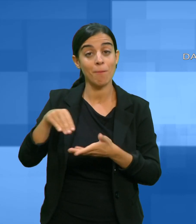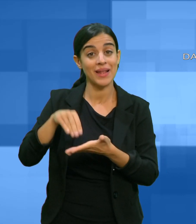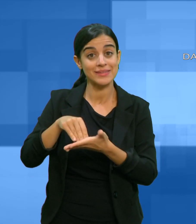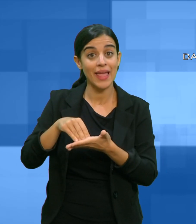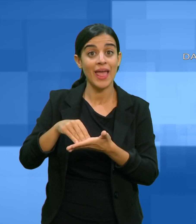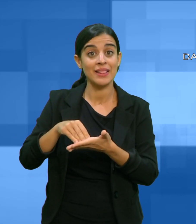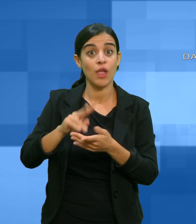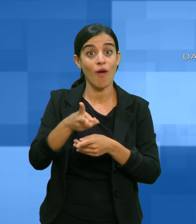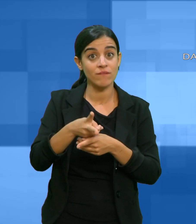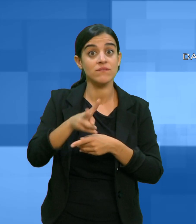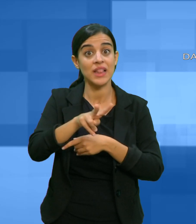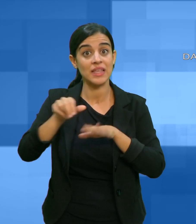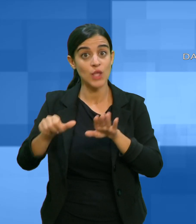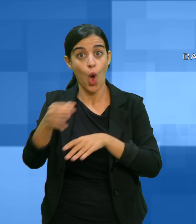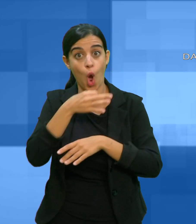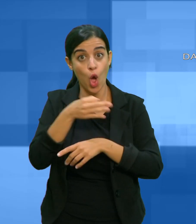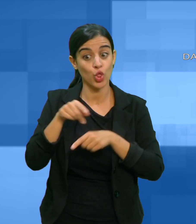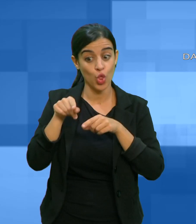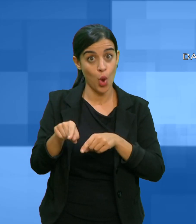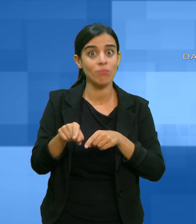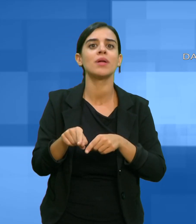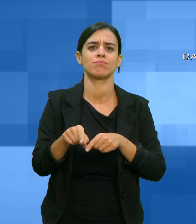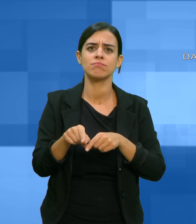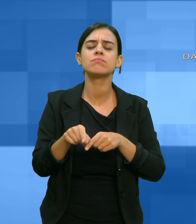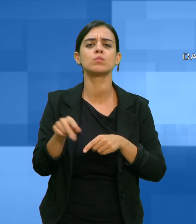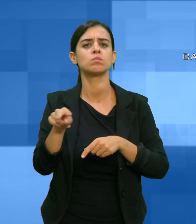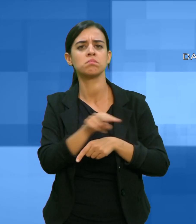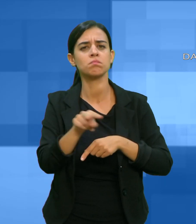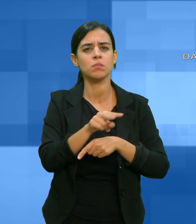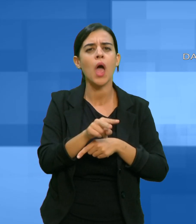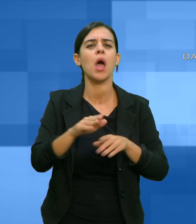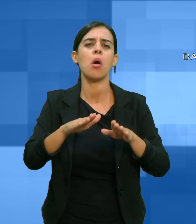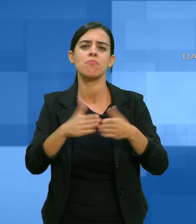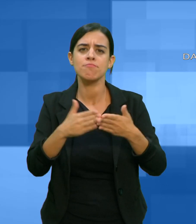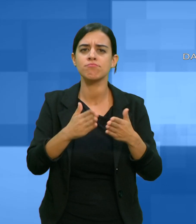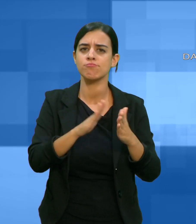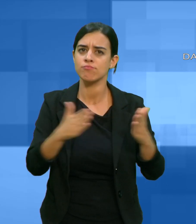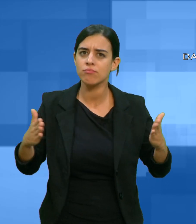per distribuire materiale informativo sulla prevenzione.